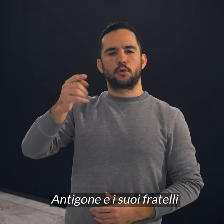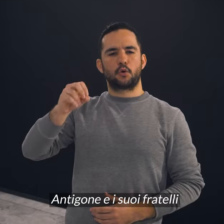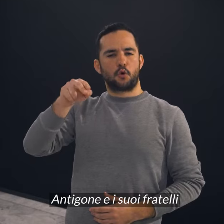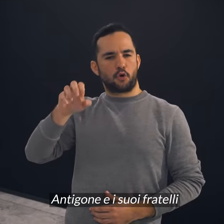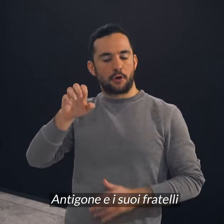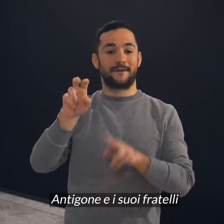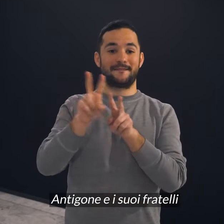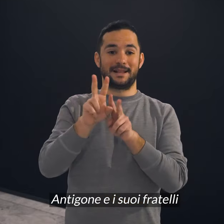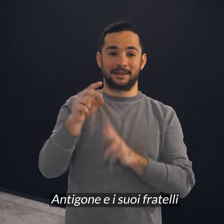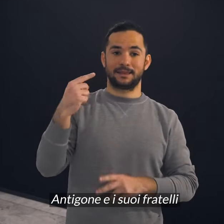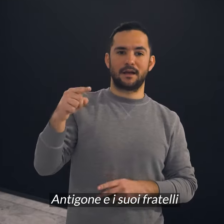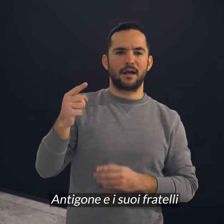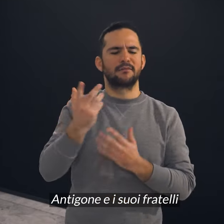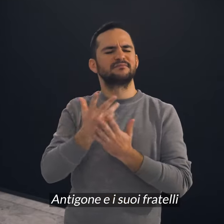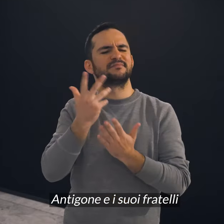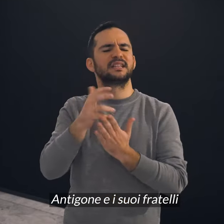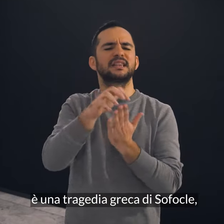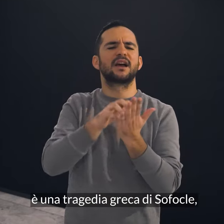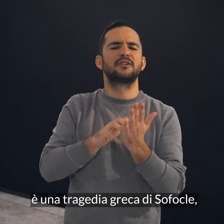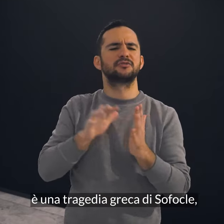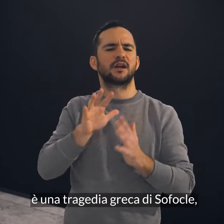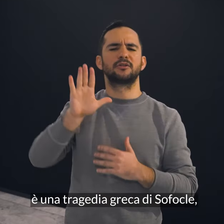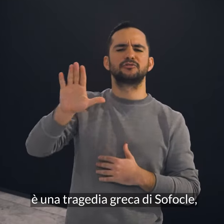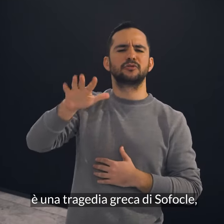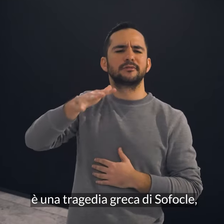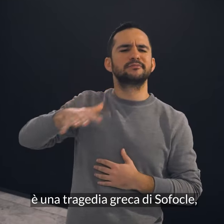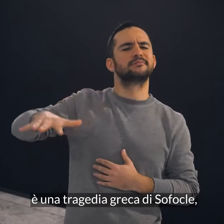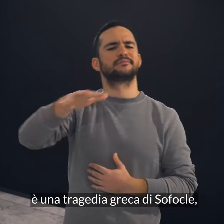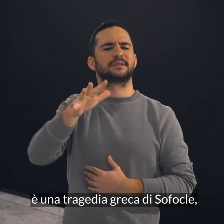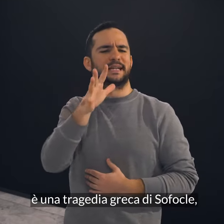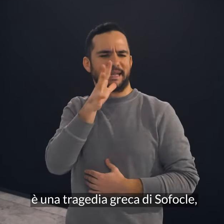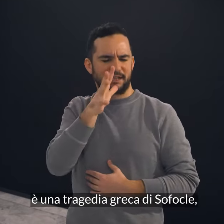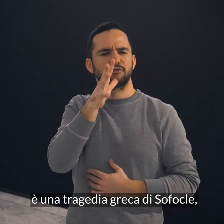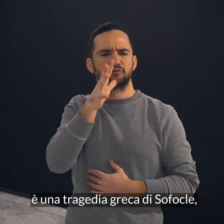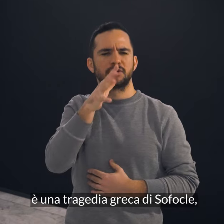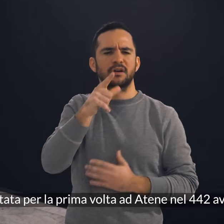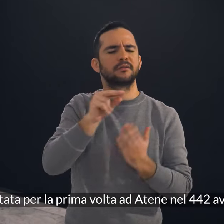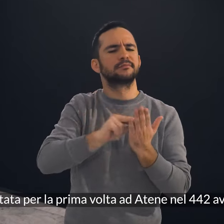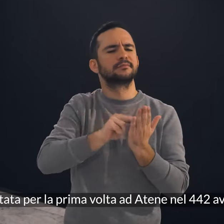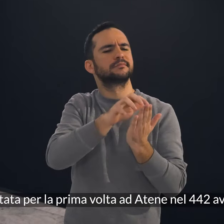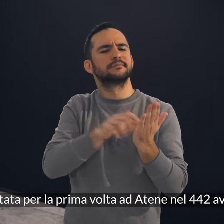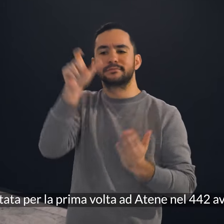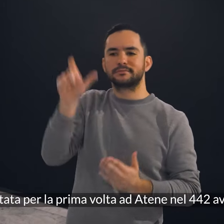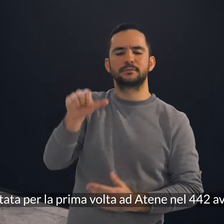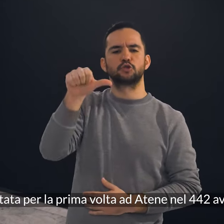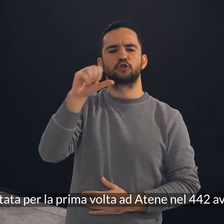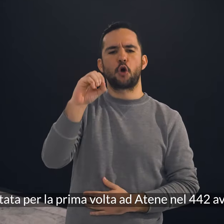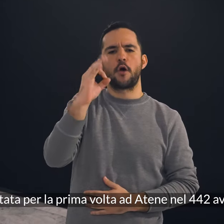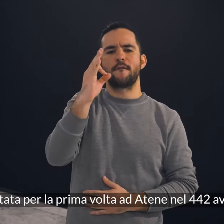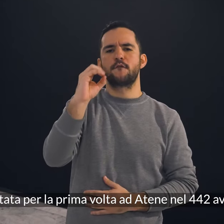Antigone e i suoi fratelli è una tragedia greca di Sofocle, rappresentata per la prima volta